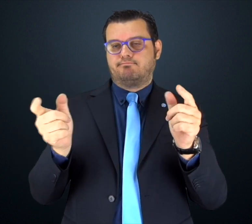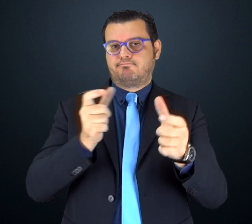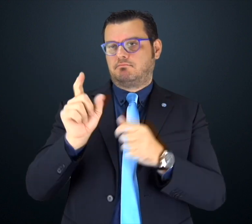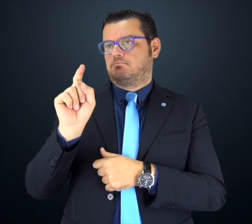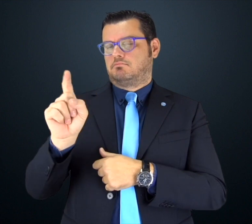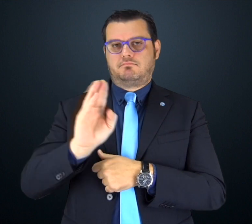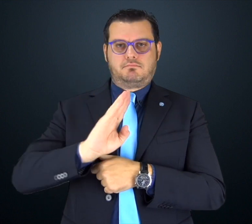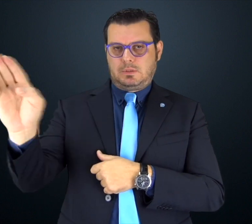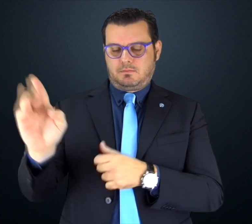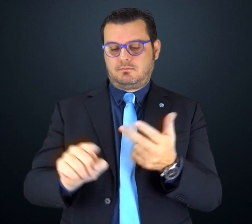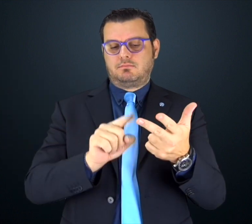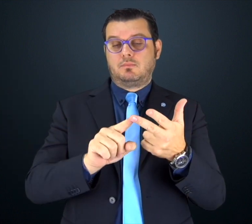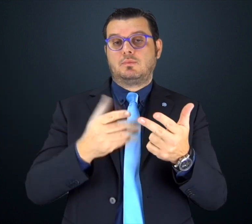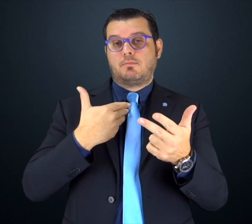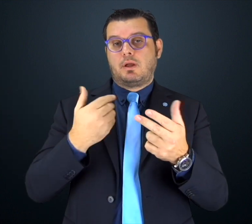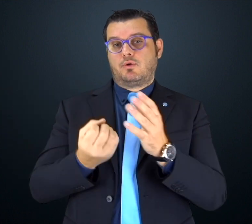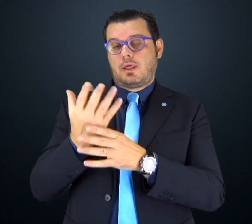più utili all'interno del sito.